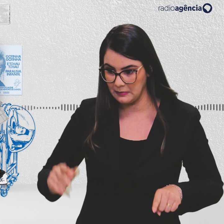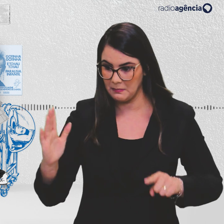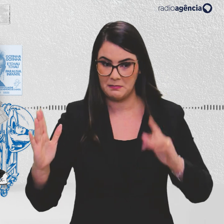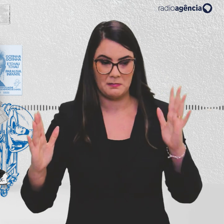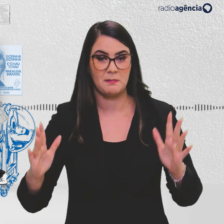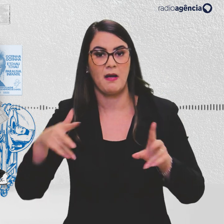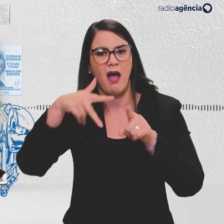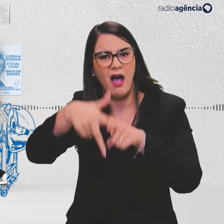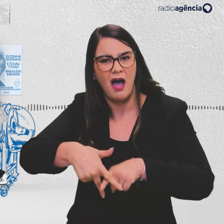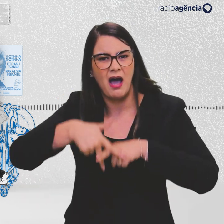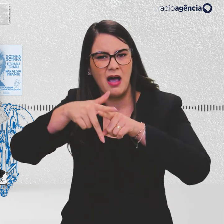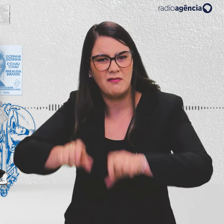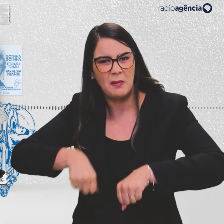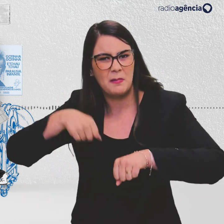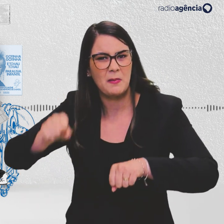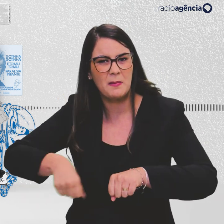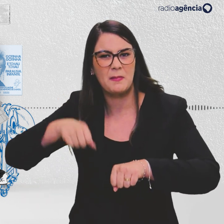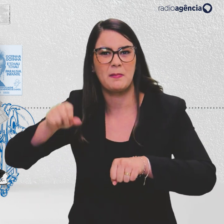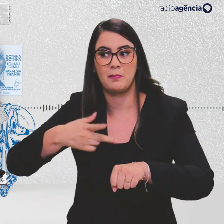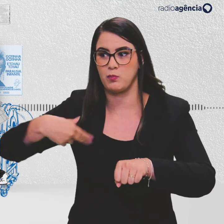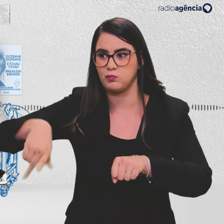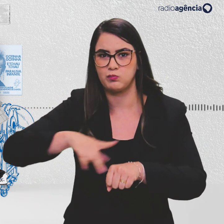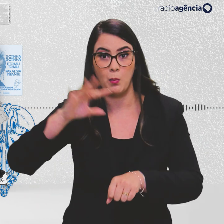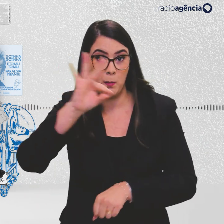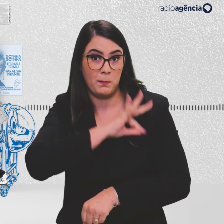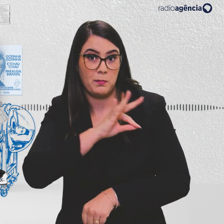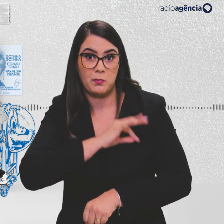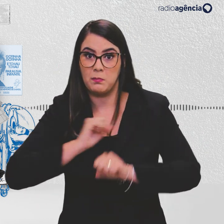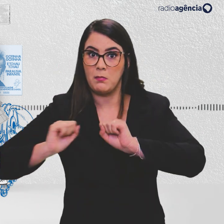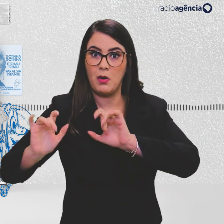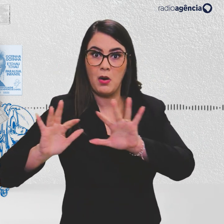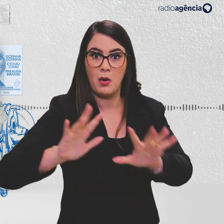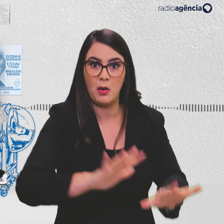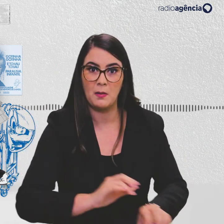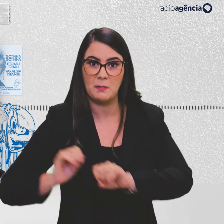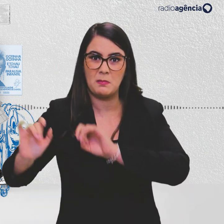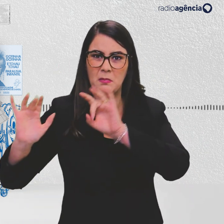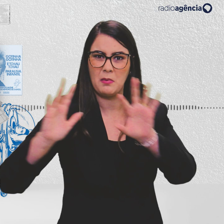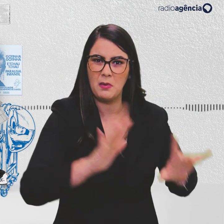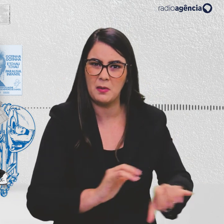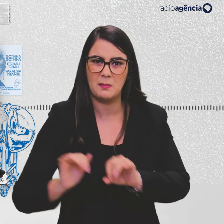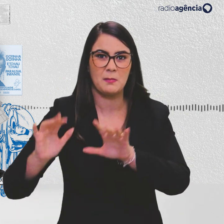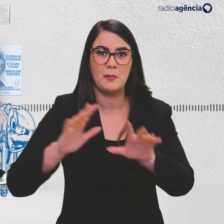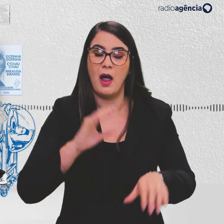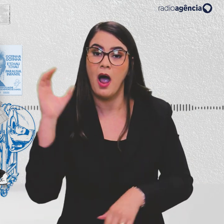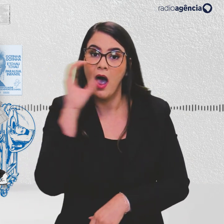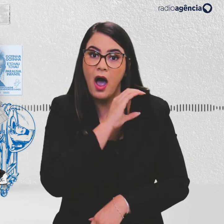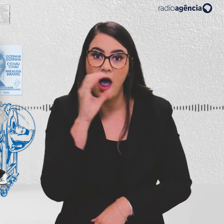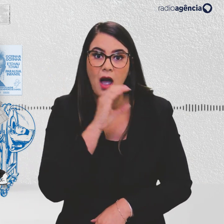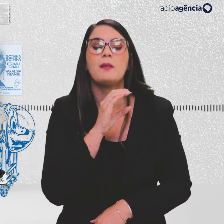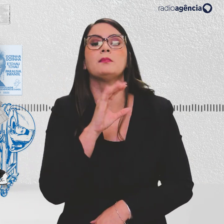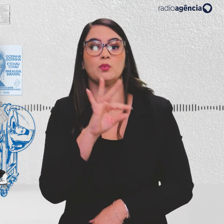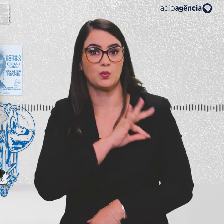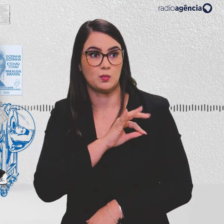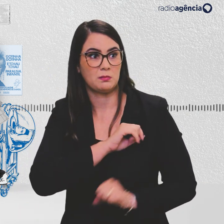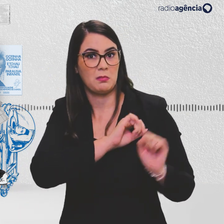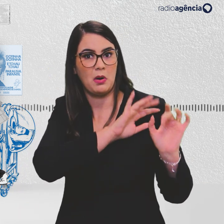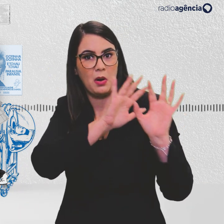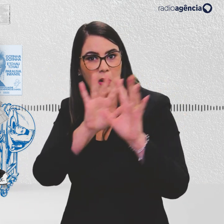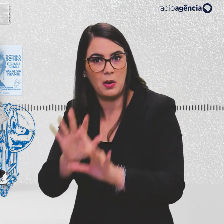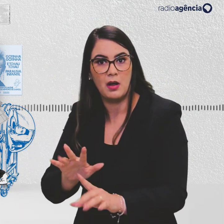piquete de cavalaria e companhias de infanteria de polícia tomaram posição, chegados a toda pressa dos quartéis. Os